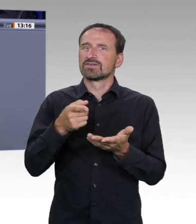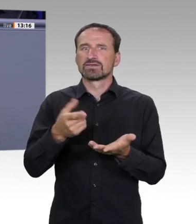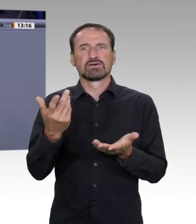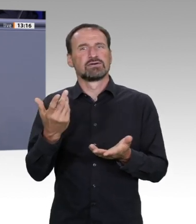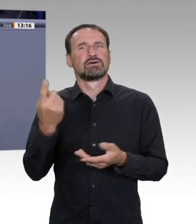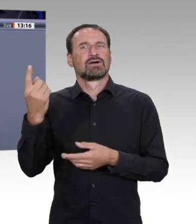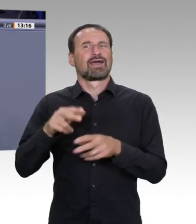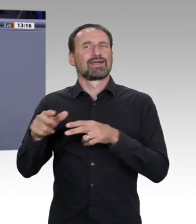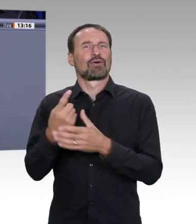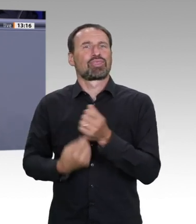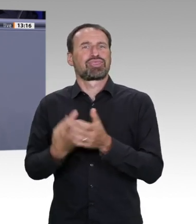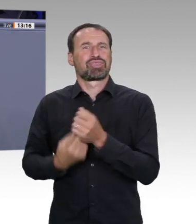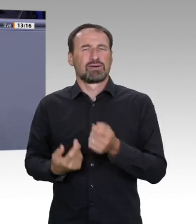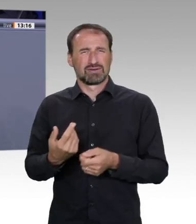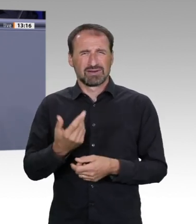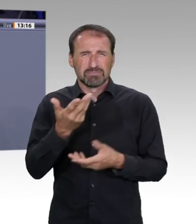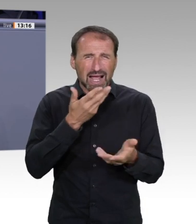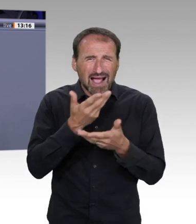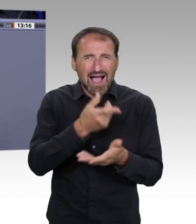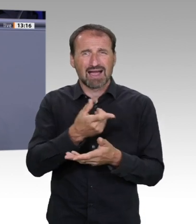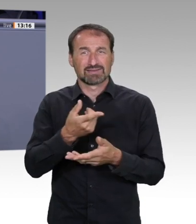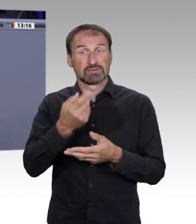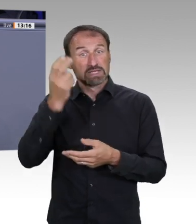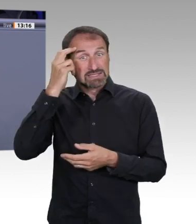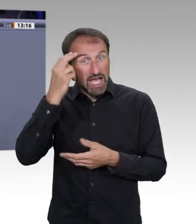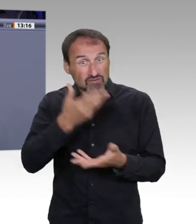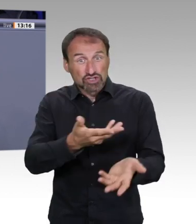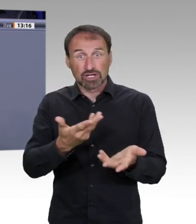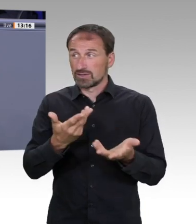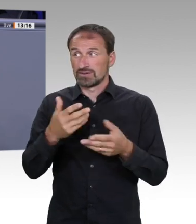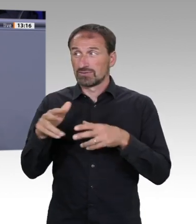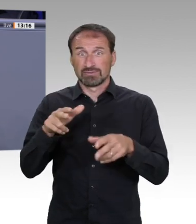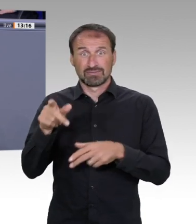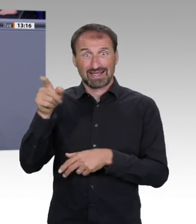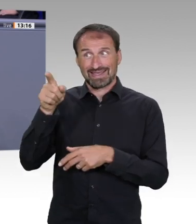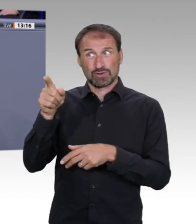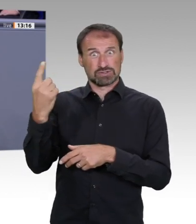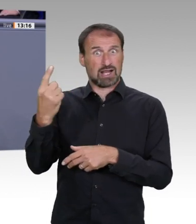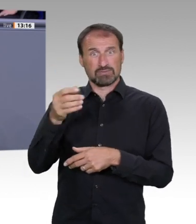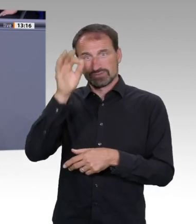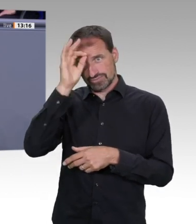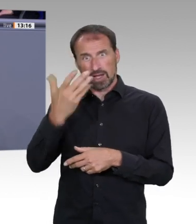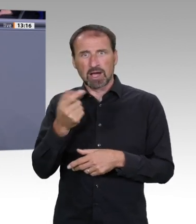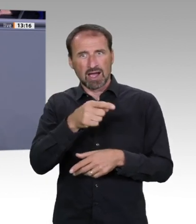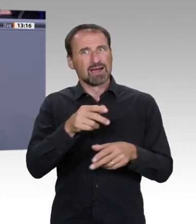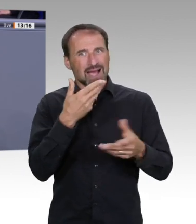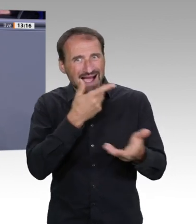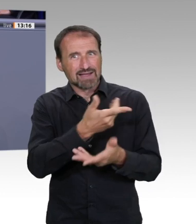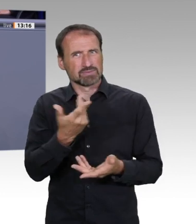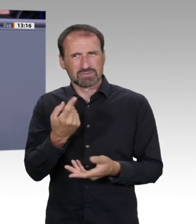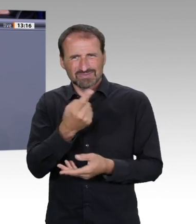anders, dann müssten wir nicht darüber streiten, ob wir ein Digitalministerium brauchen, das alle Zügel in der Hand hält und echtes Projektmanagement betreibt. Wir hätten